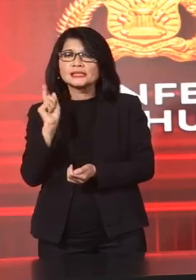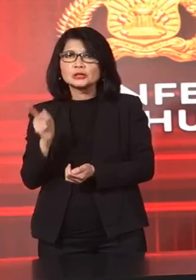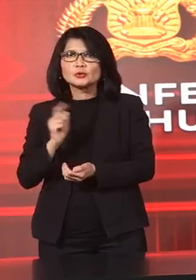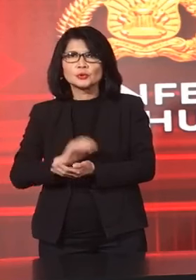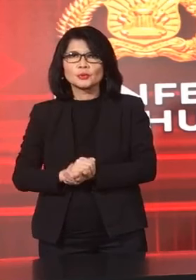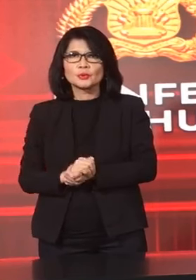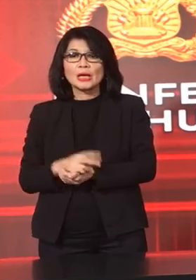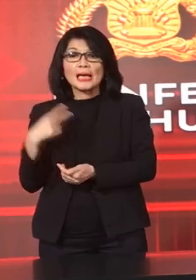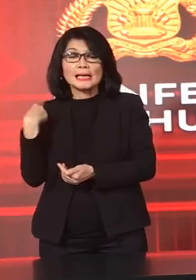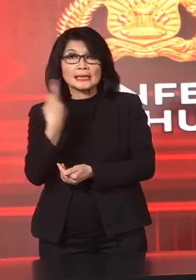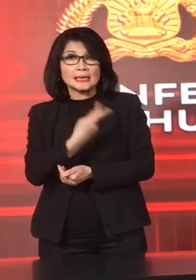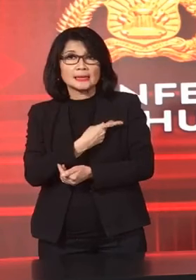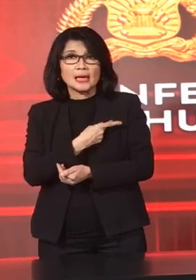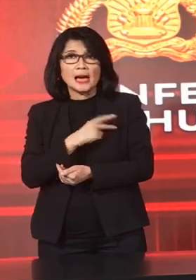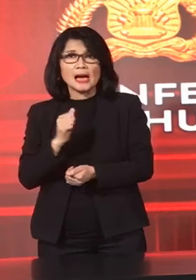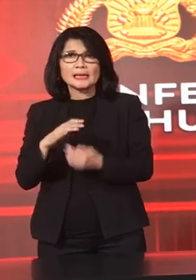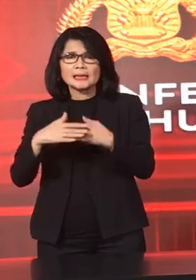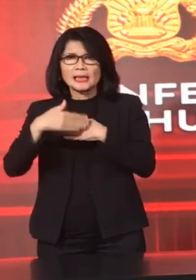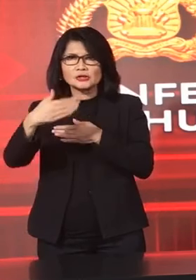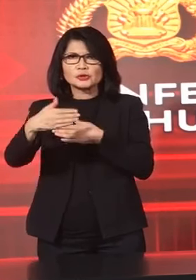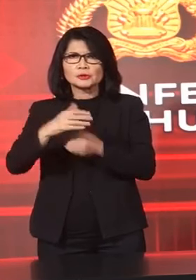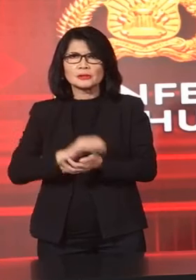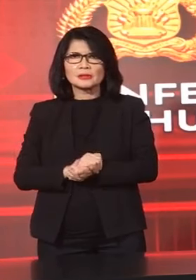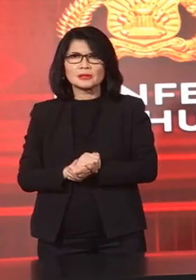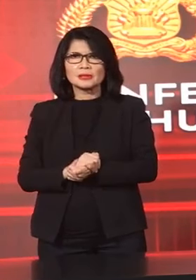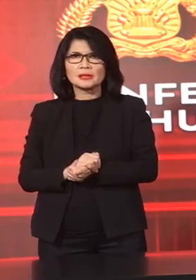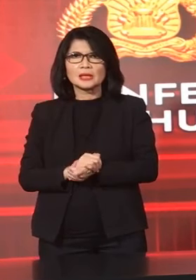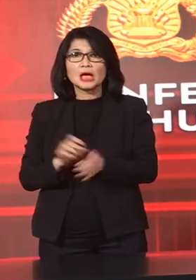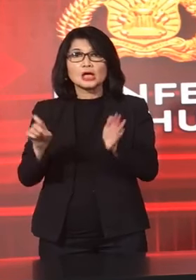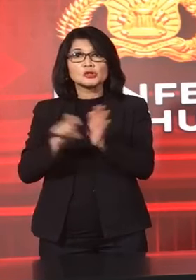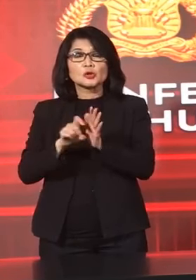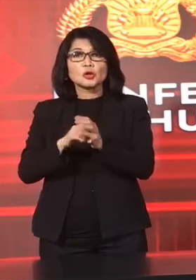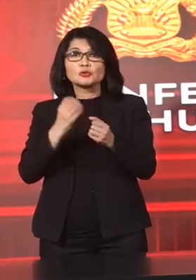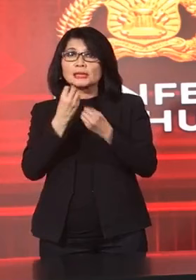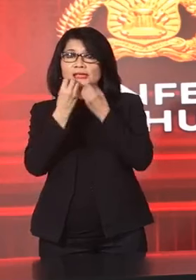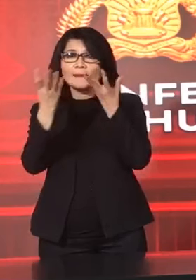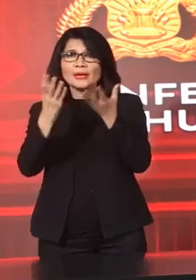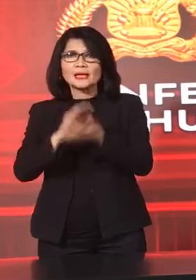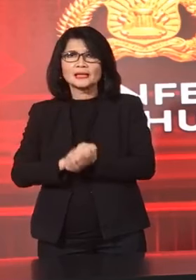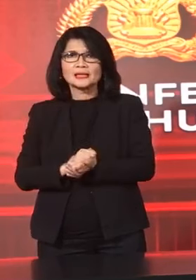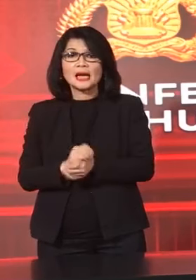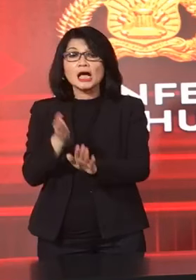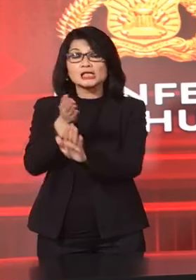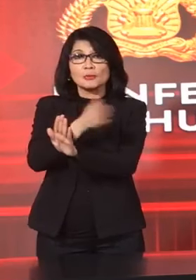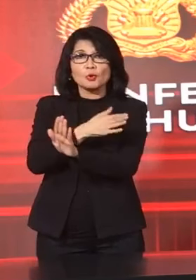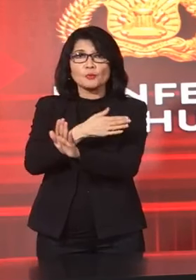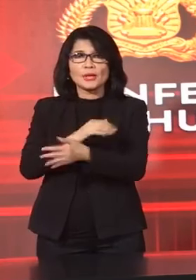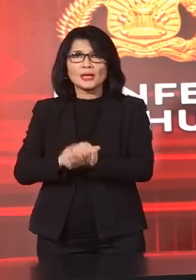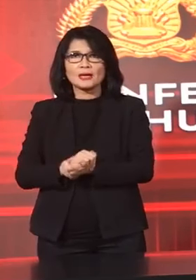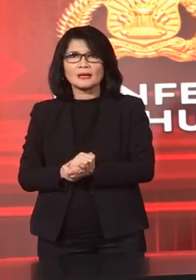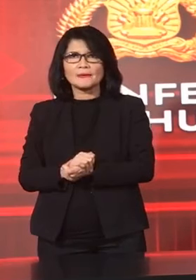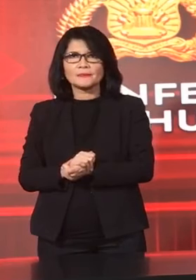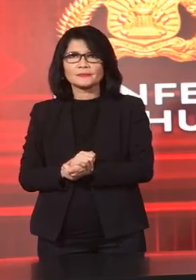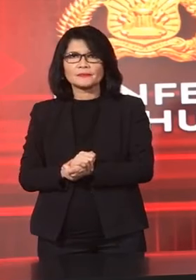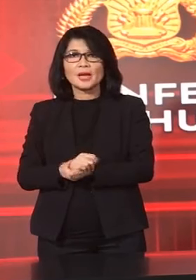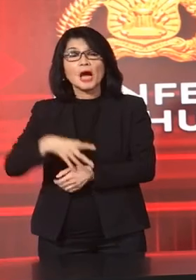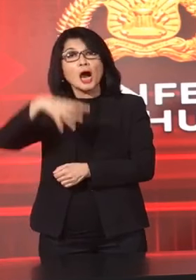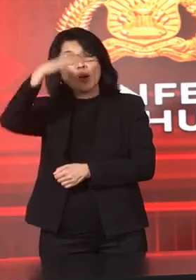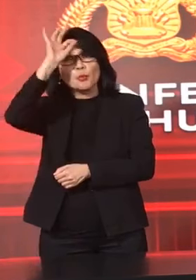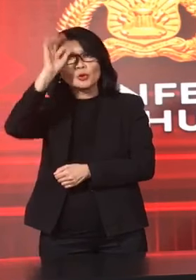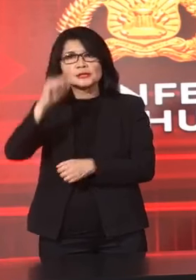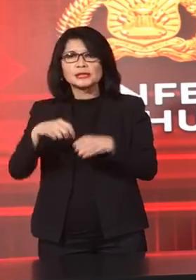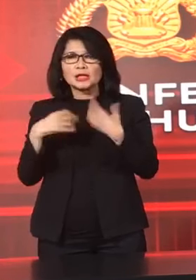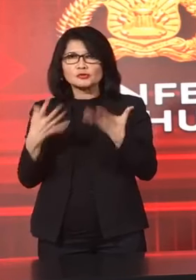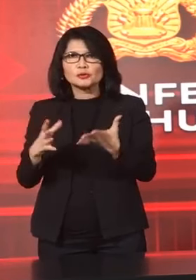Tentunya kita akan Menindaklanjuti Seperti disampaikan Sebelumnya Bahwa Polri